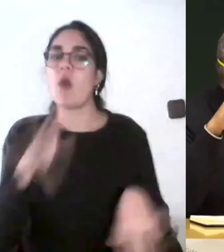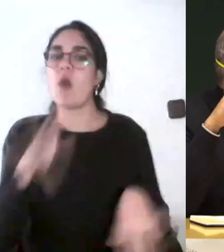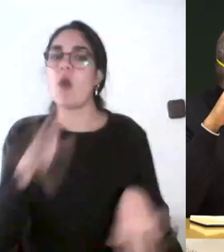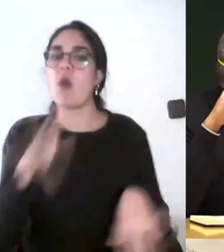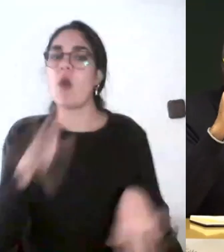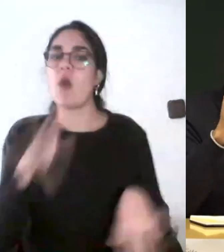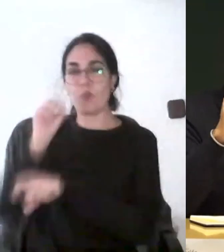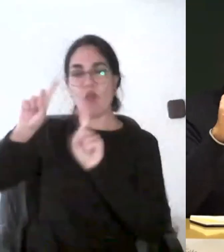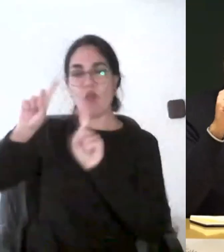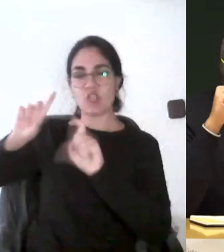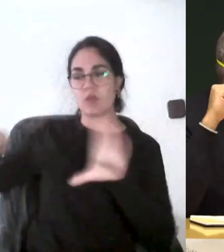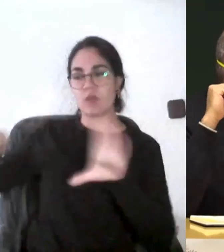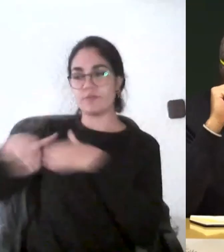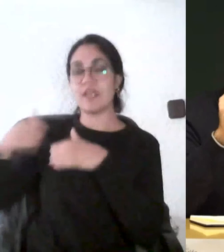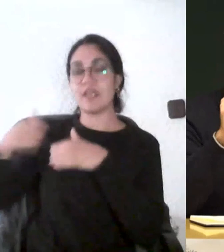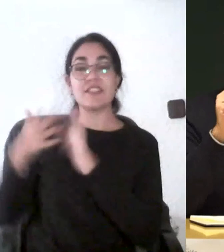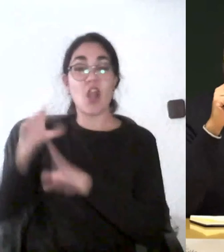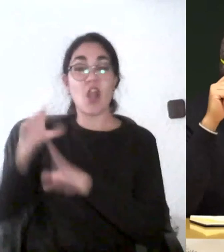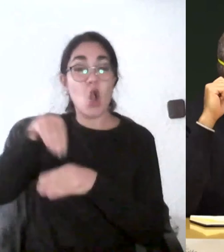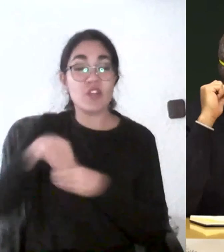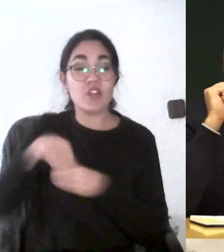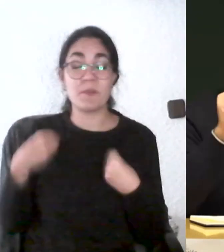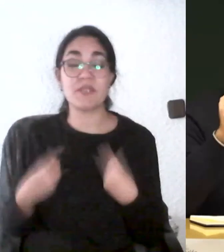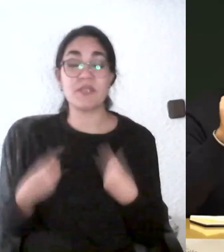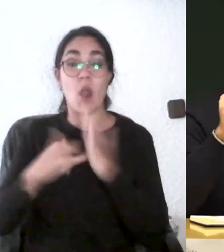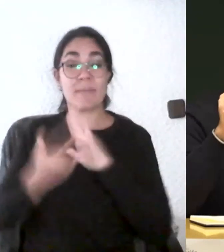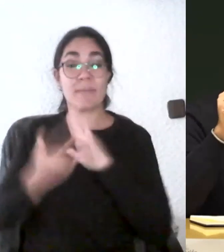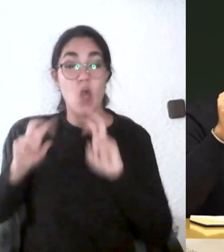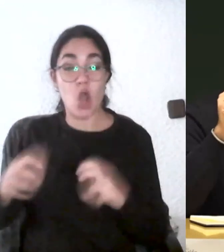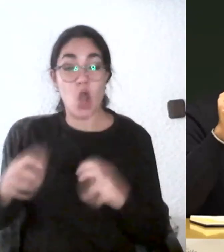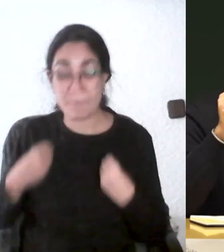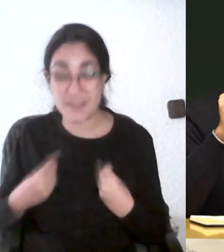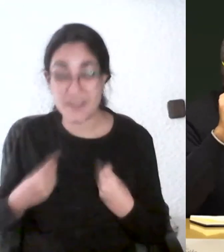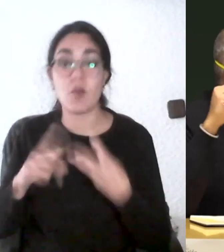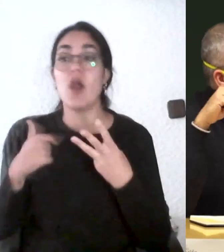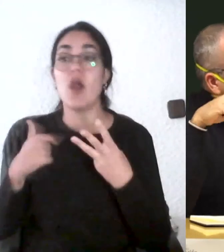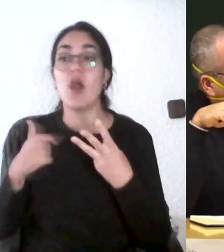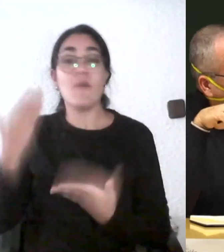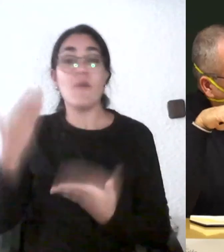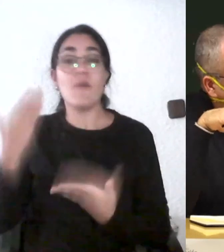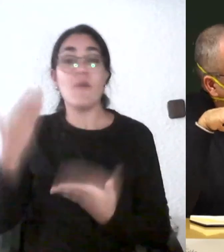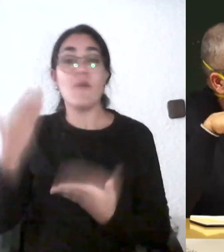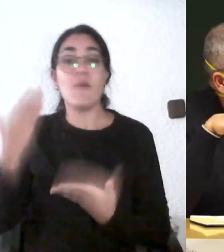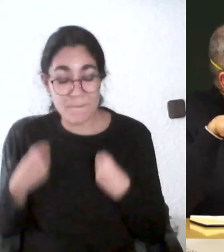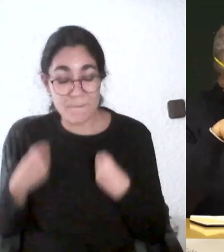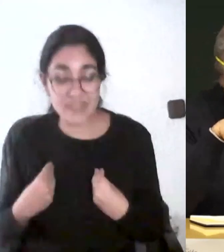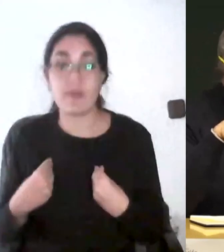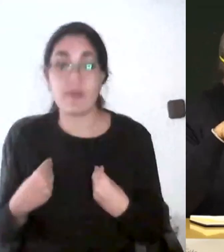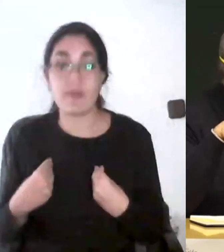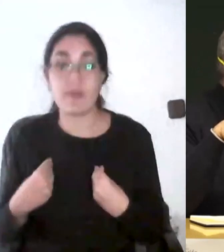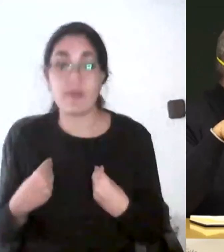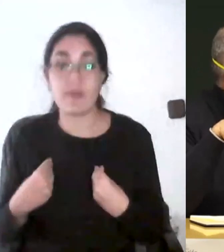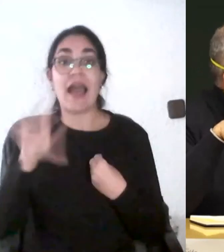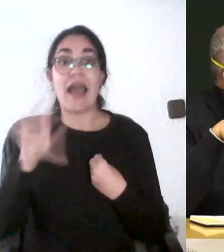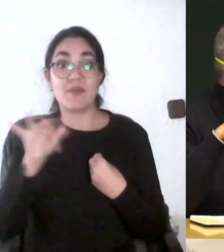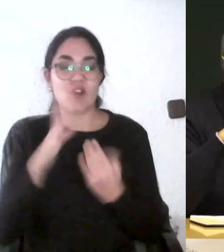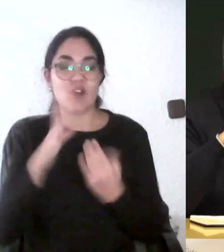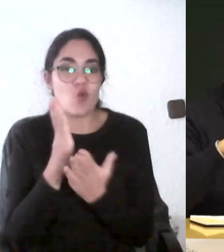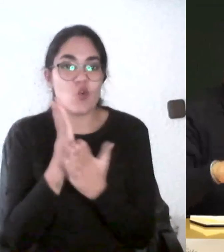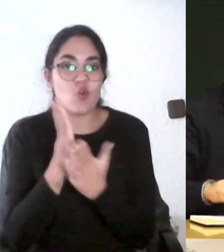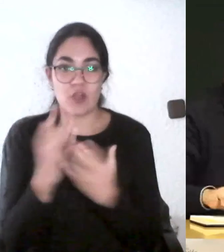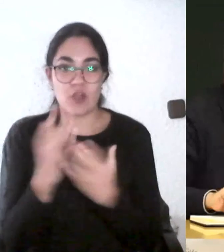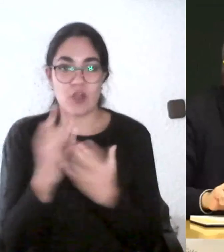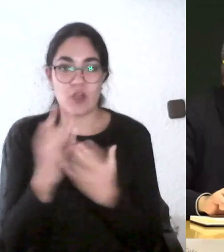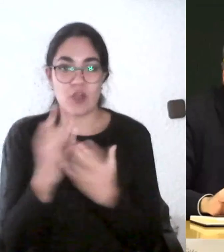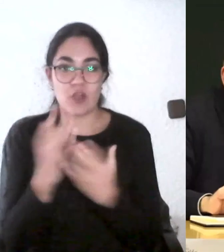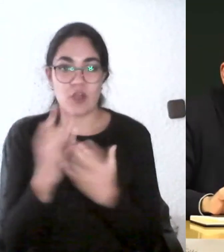profesores dando los mismos contenidos con la misma metodología la misma evaluación y a unos alumnos en el mismo curso académico más o